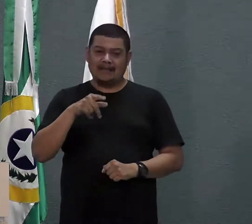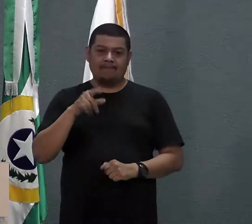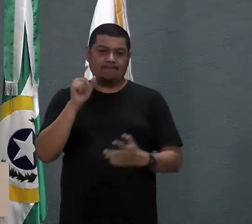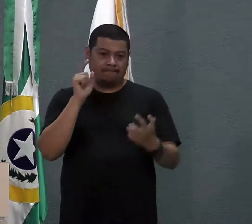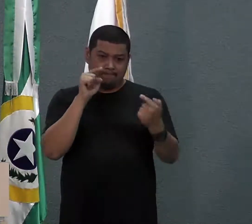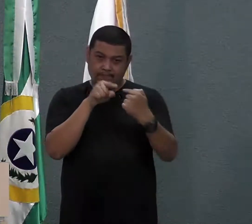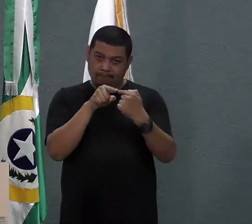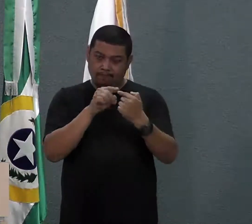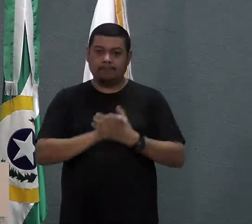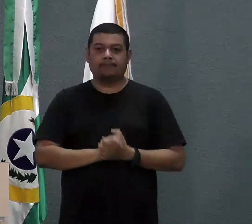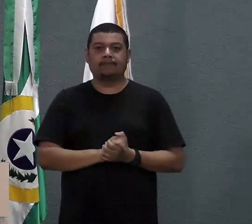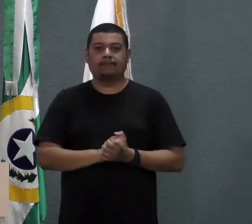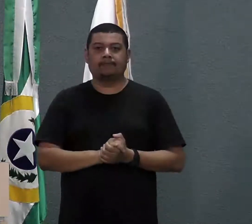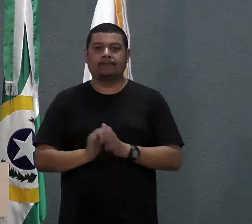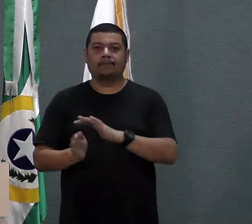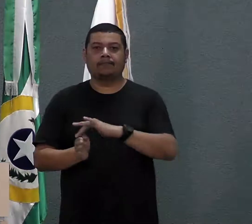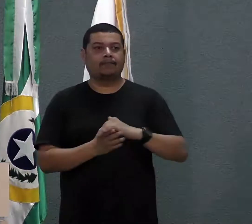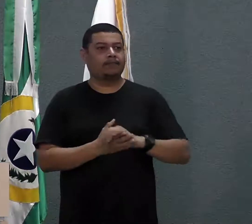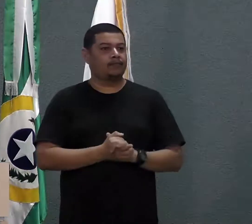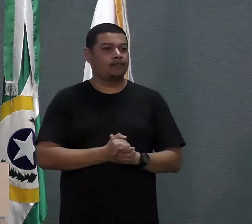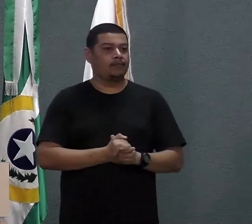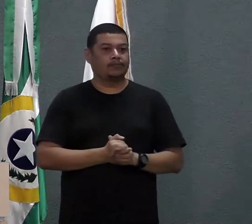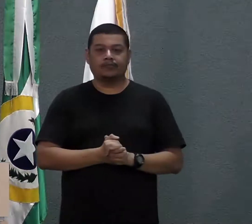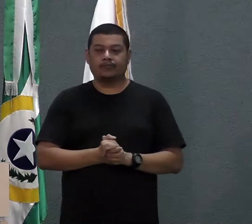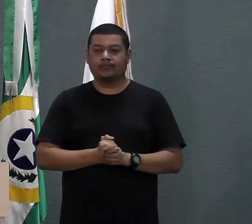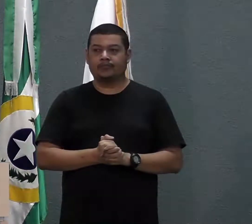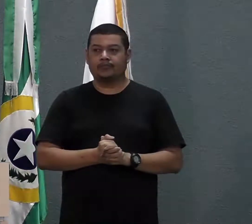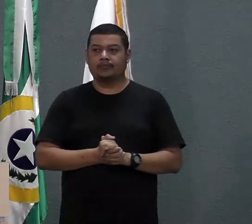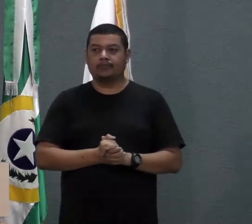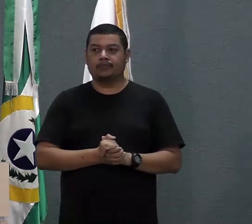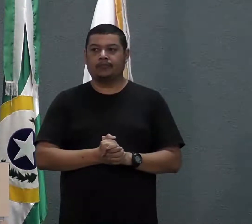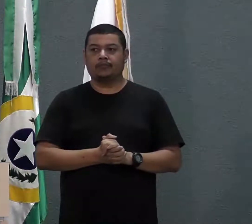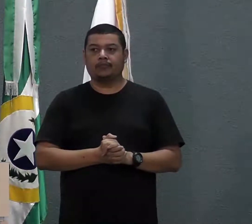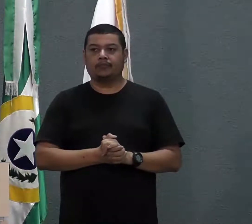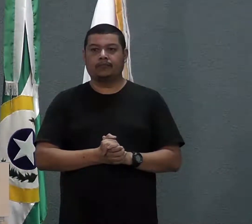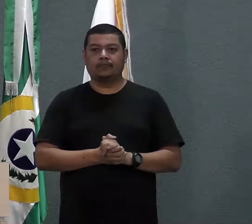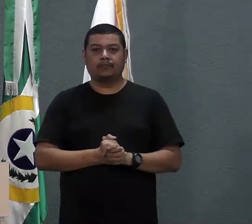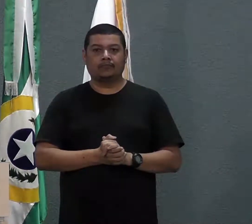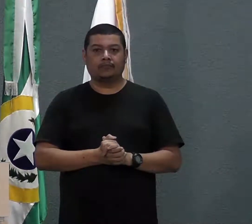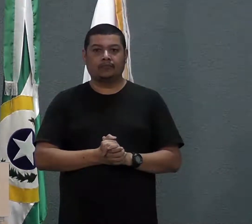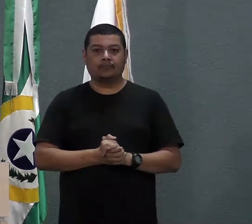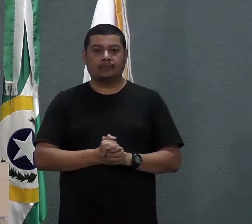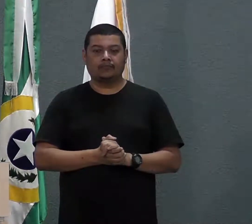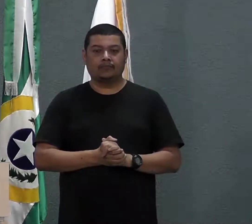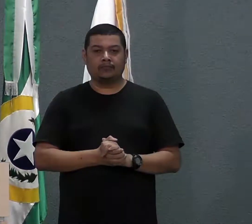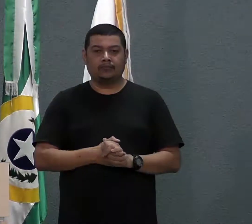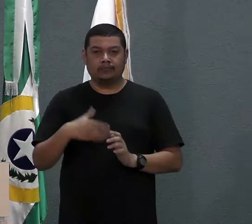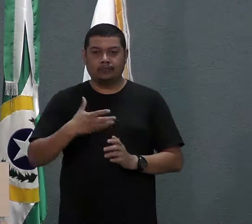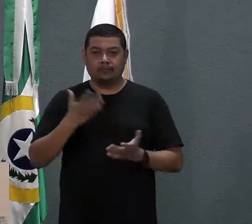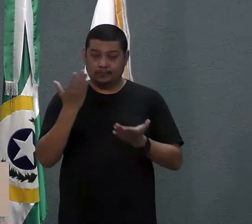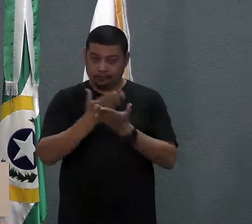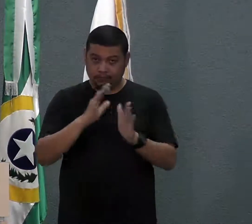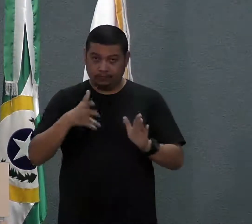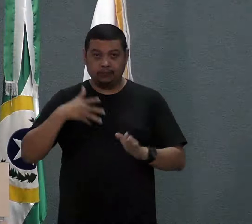foco. No demais, presidente, queria aqui encerrar meu discurso